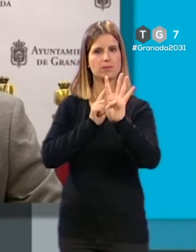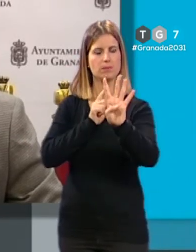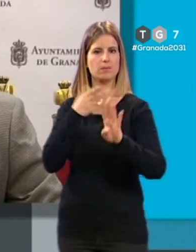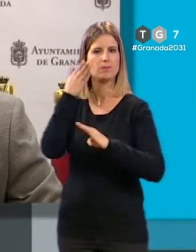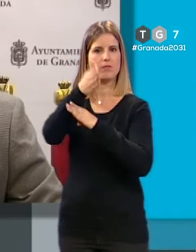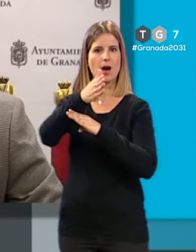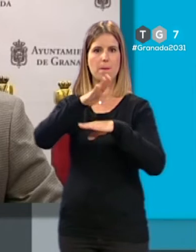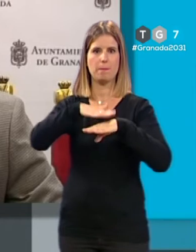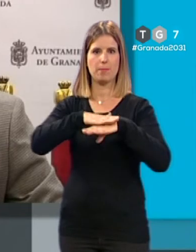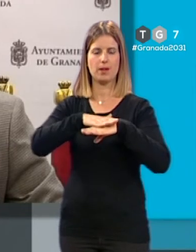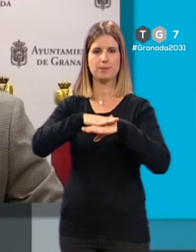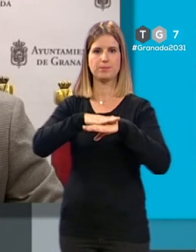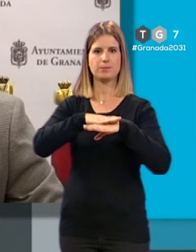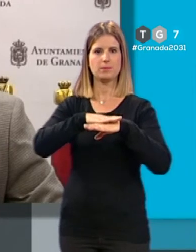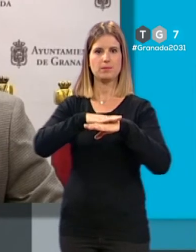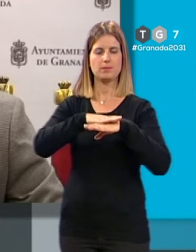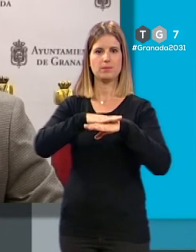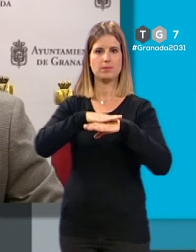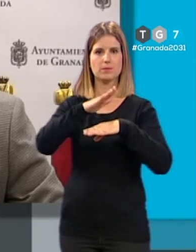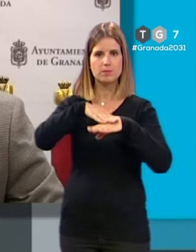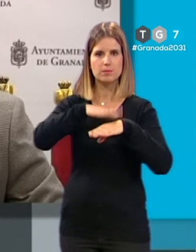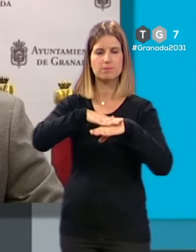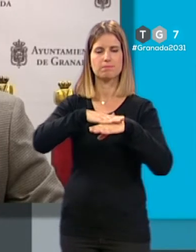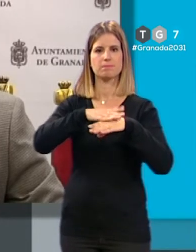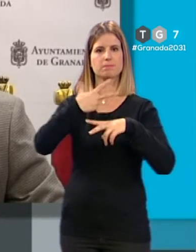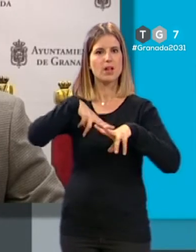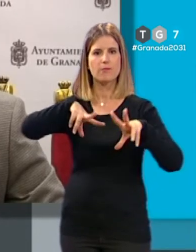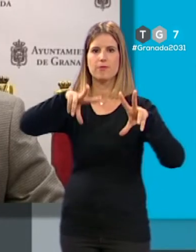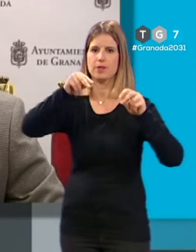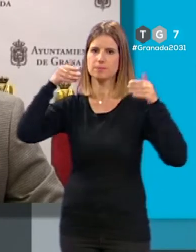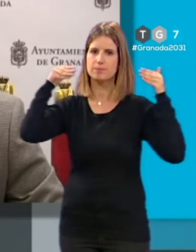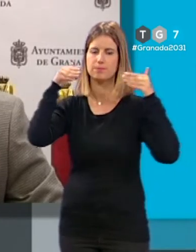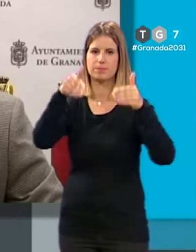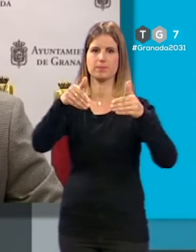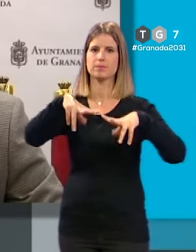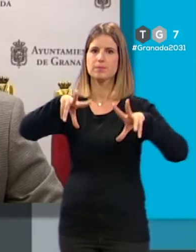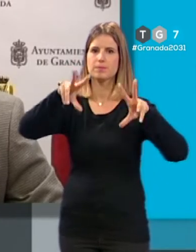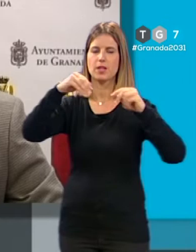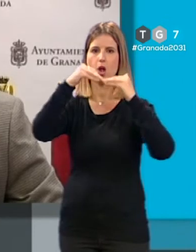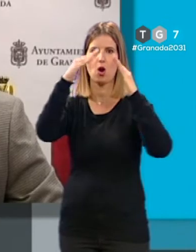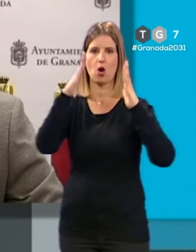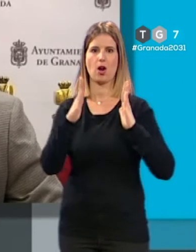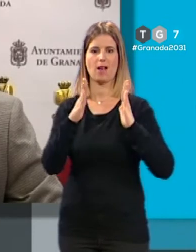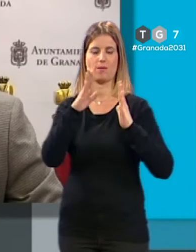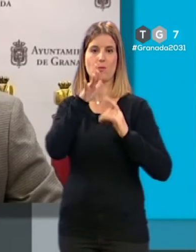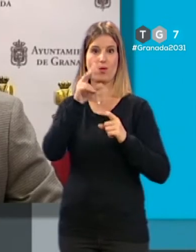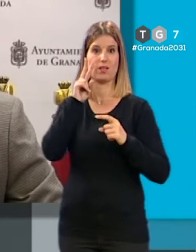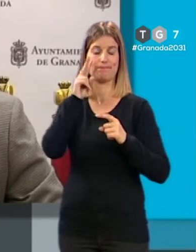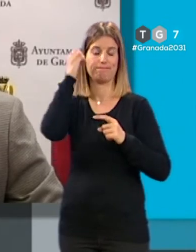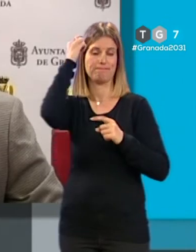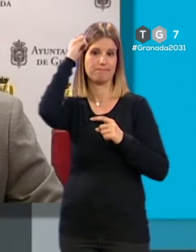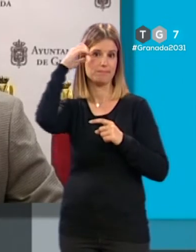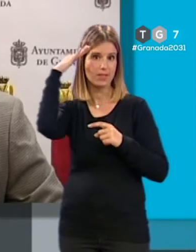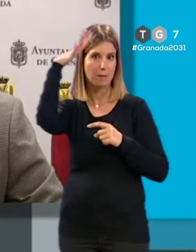concluir la intervención en el local que, como pueden ustedes imaginar,